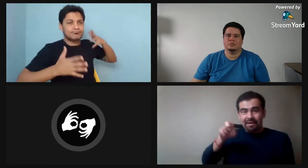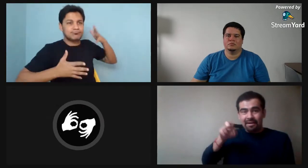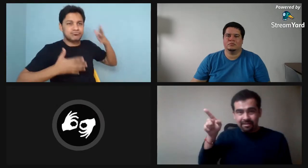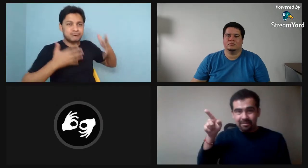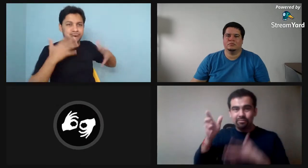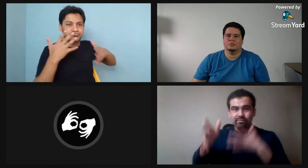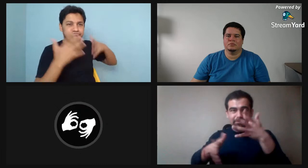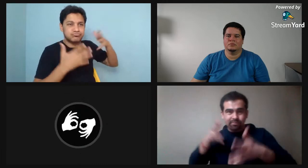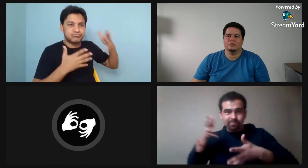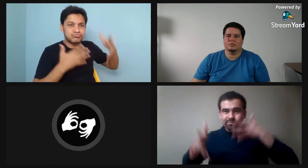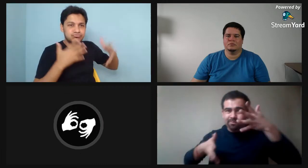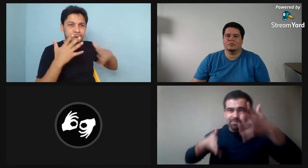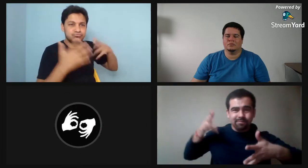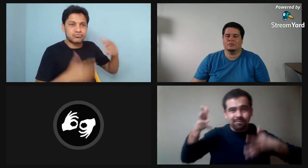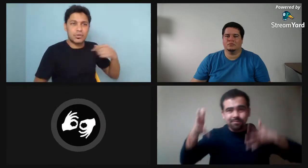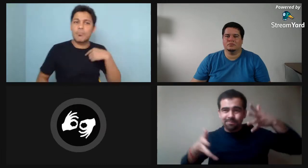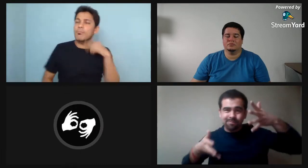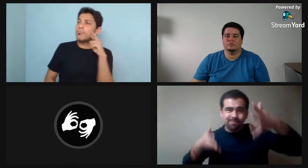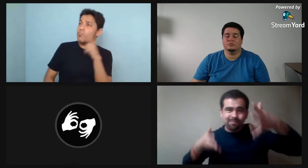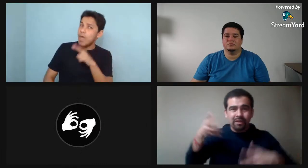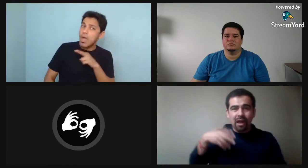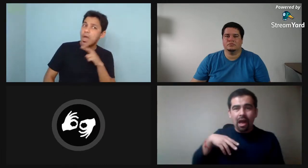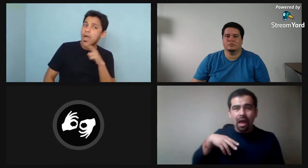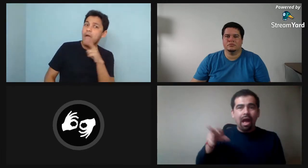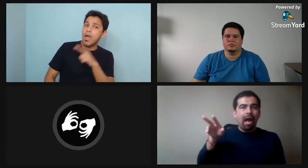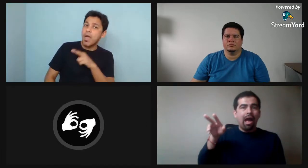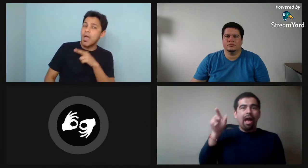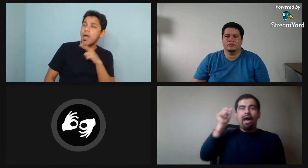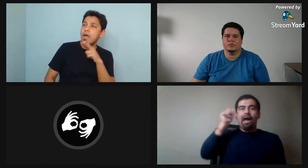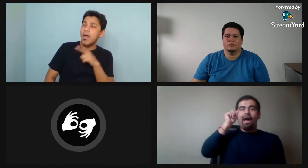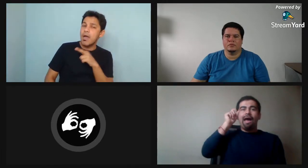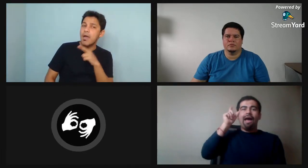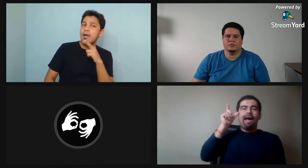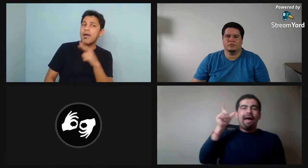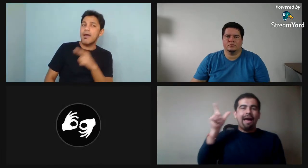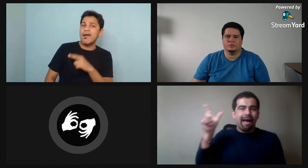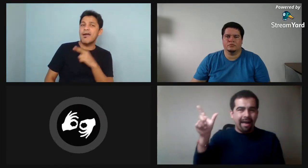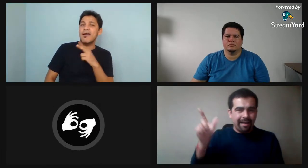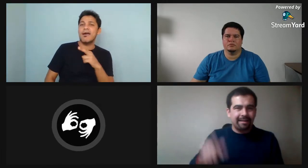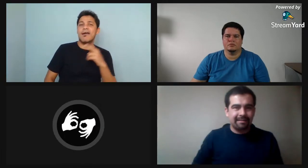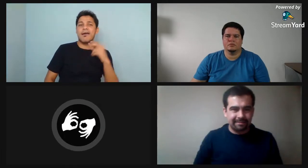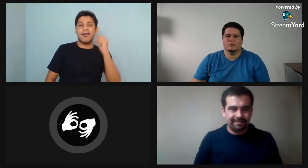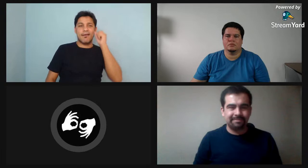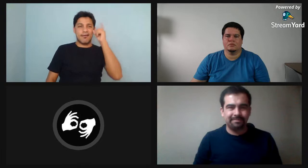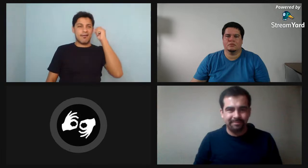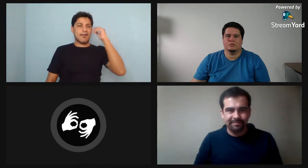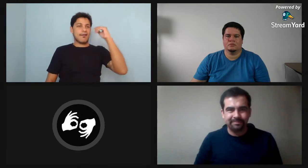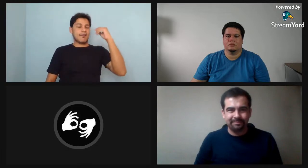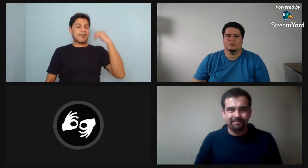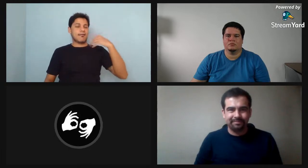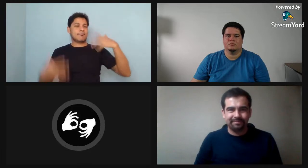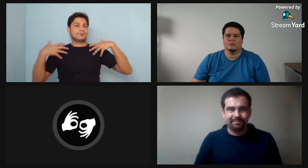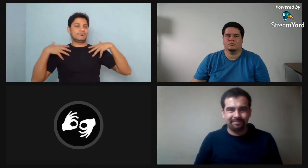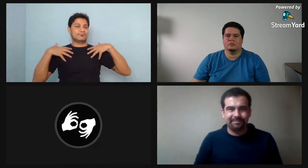poesía que estaba escrita yo no la entendía mucho, pero mi papá, cuando él signaba, yo lo miraba boquiabierto y entendía todo.